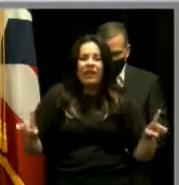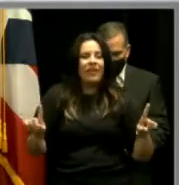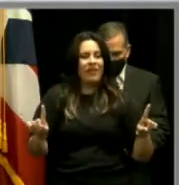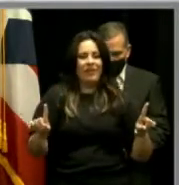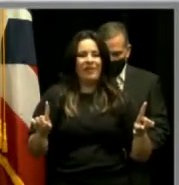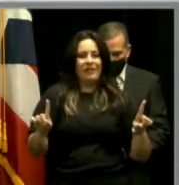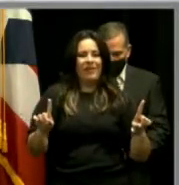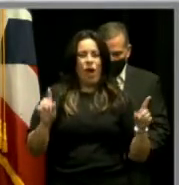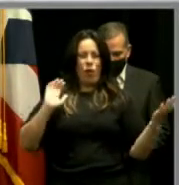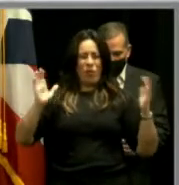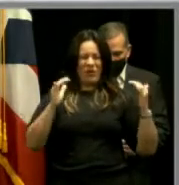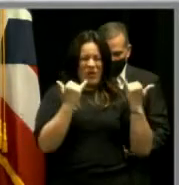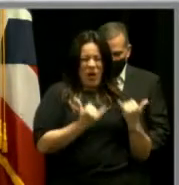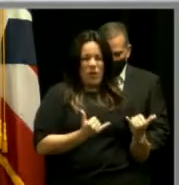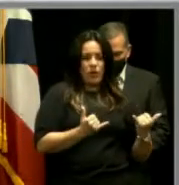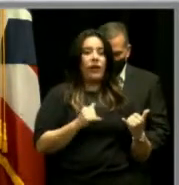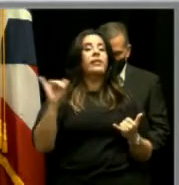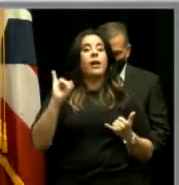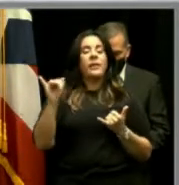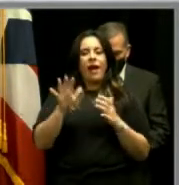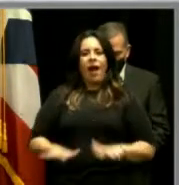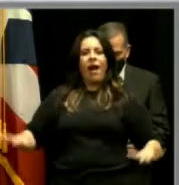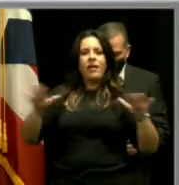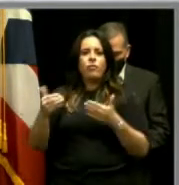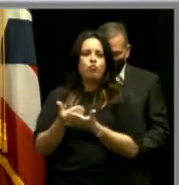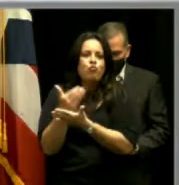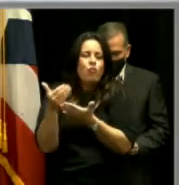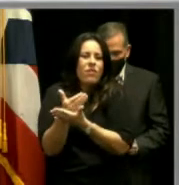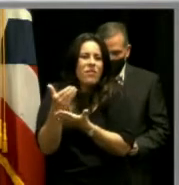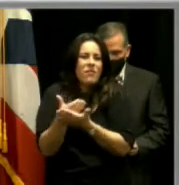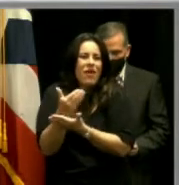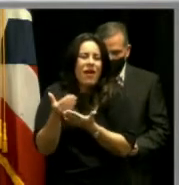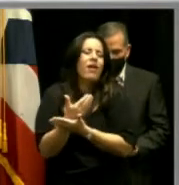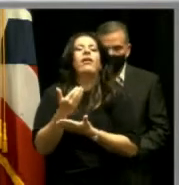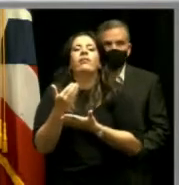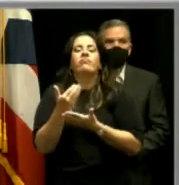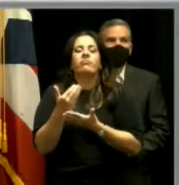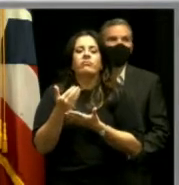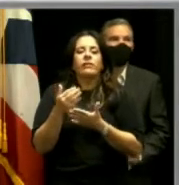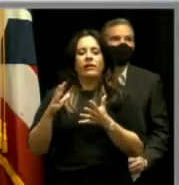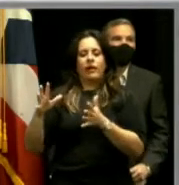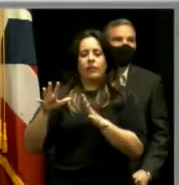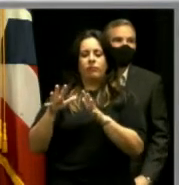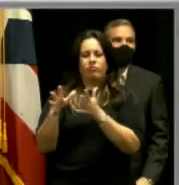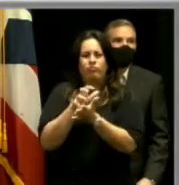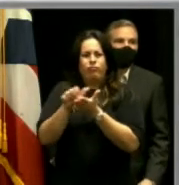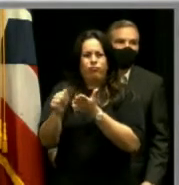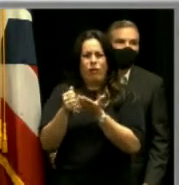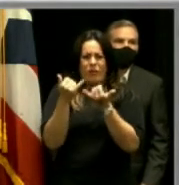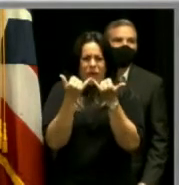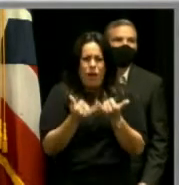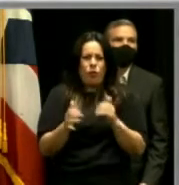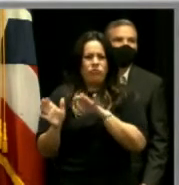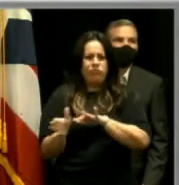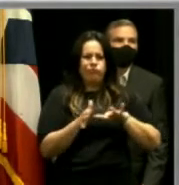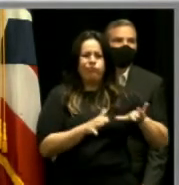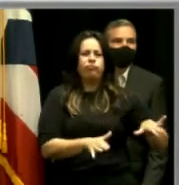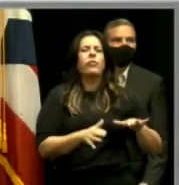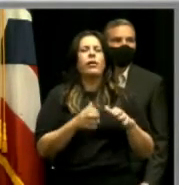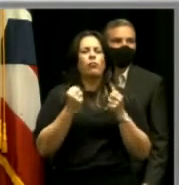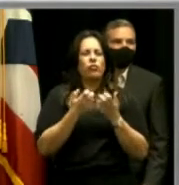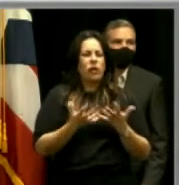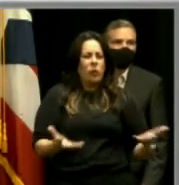actualmente, sino también de unas facilidades nuevas que demuelen la estructura existente, que tenía asbestos y